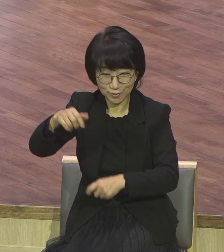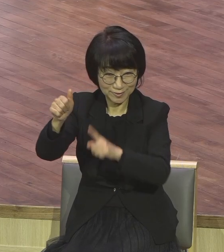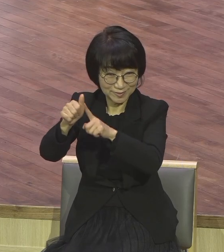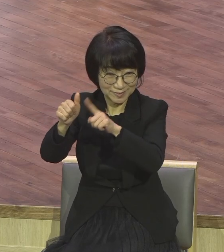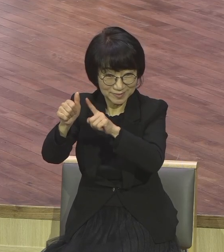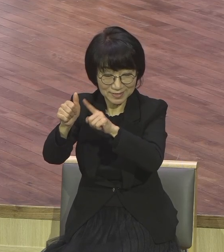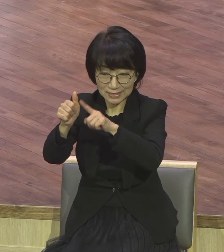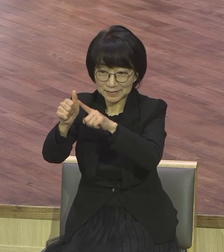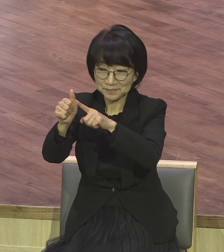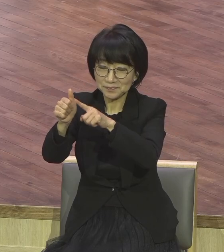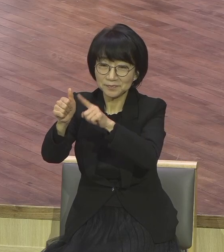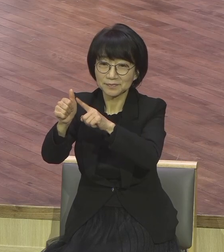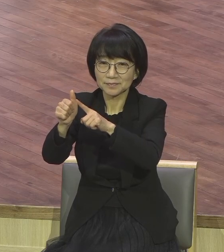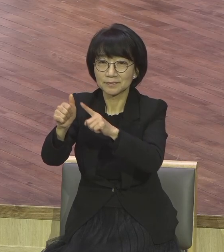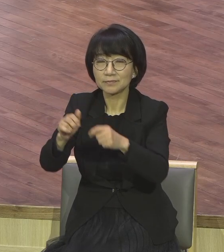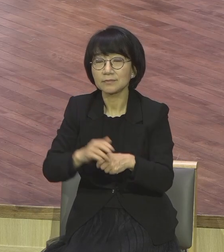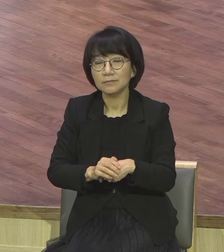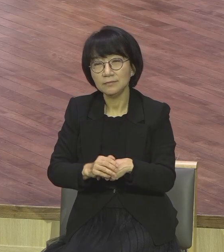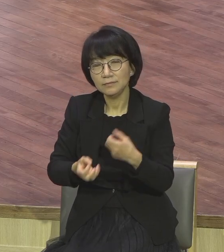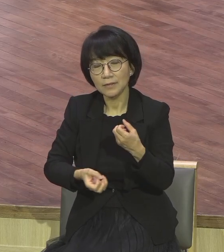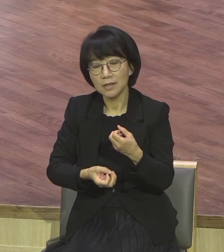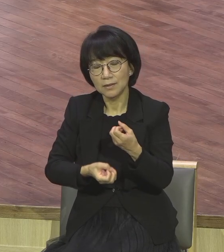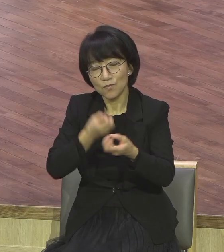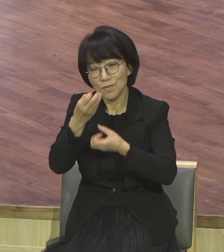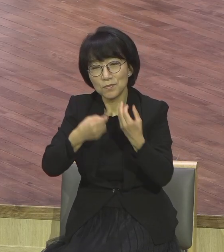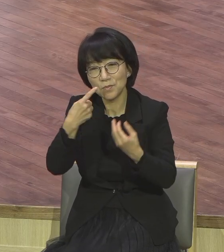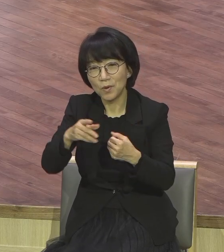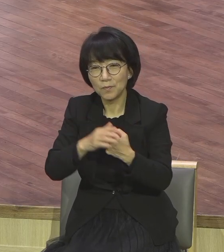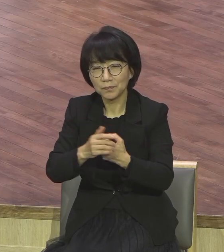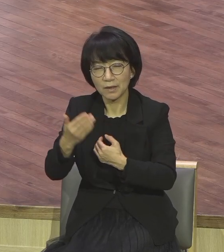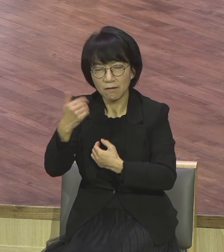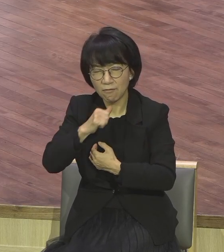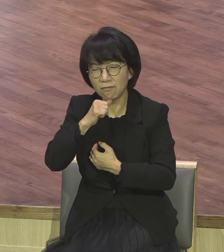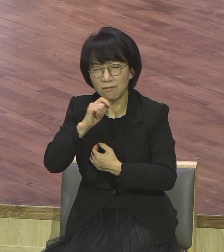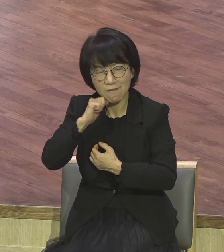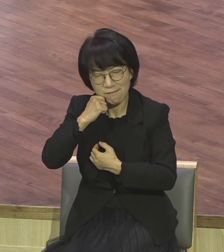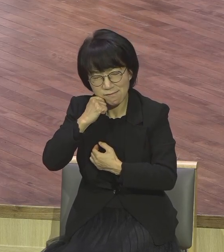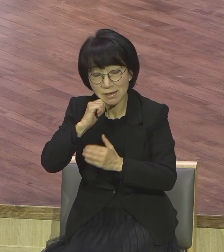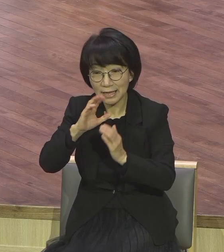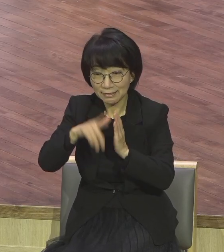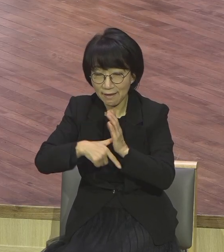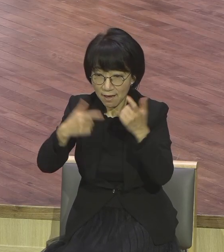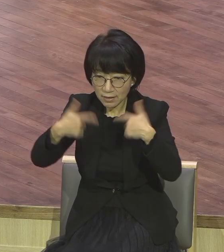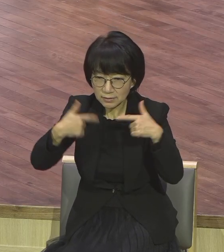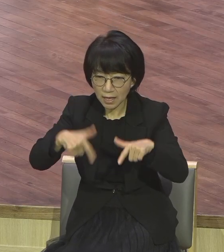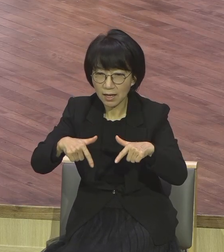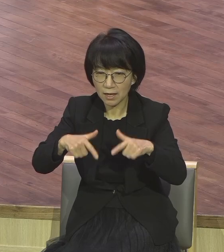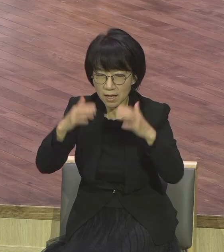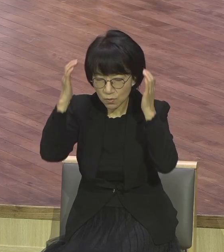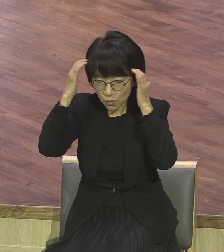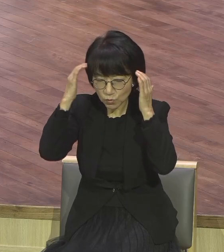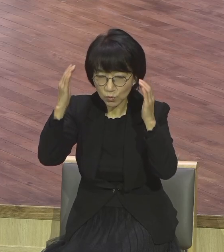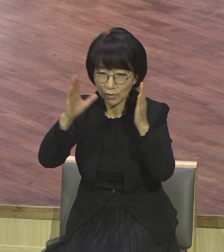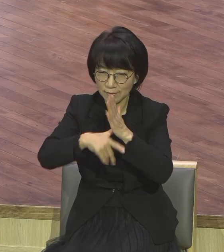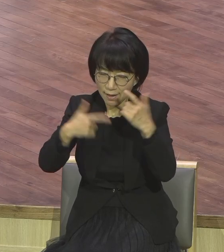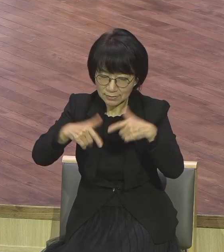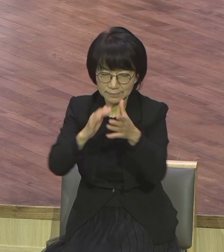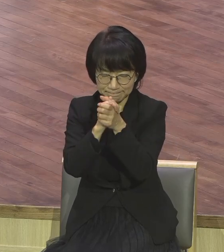이분이 이런 말 했어요 어려울 때마다 기도했다 그런데 그런데 그때마다 하나님이